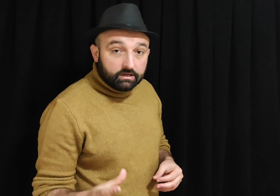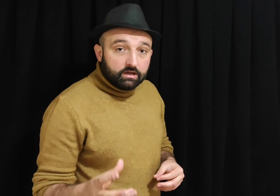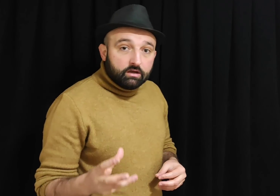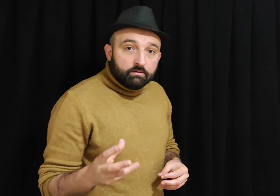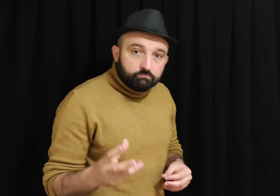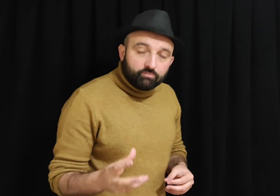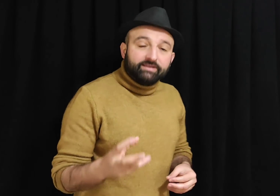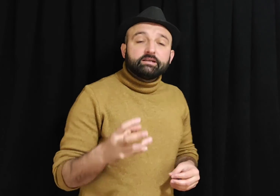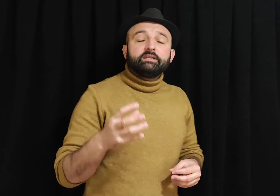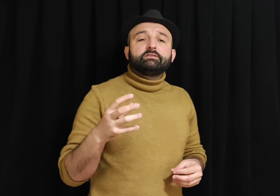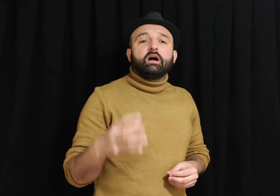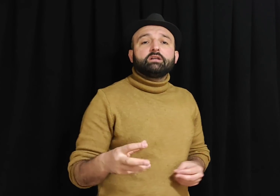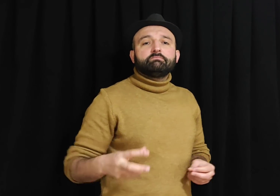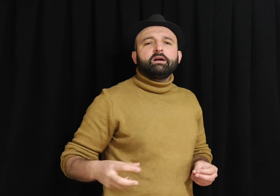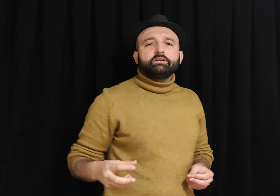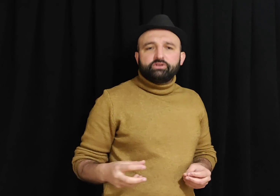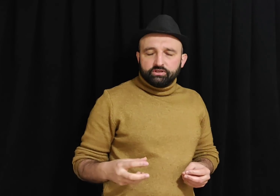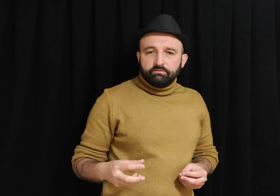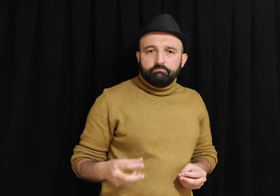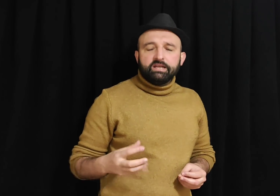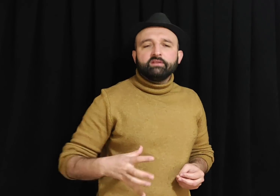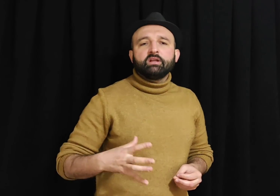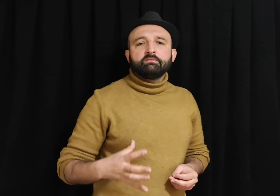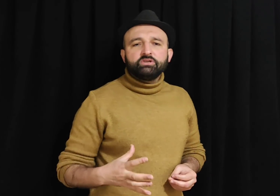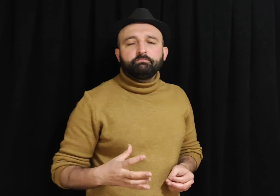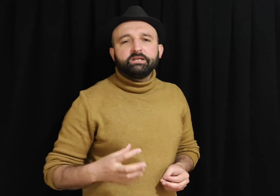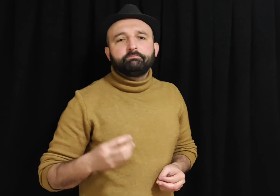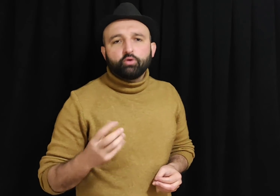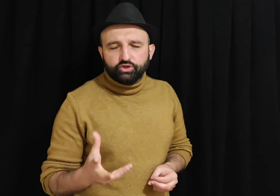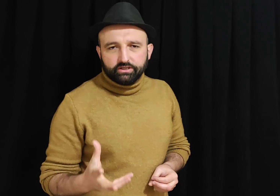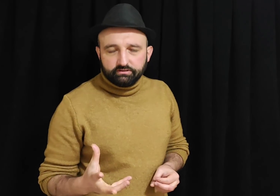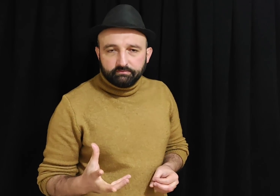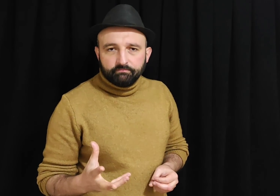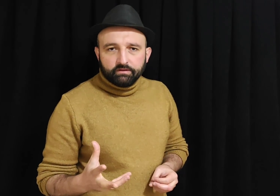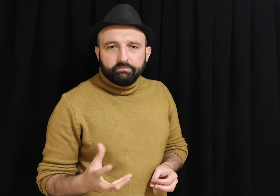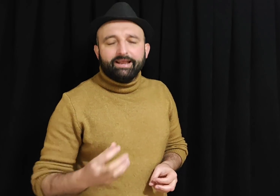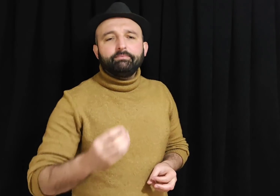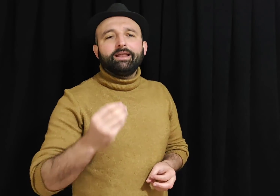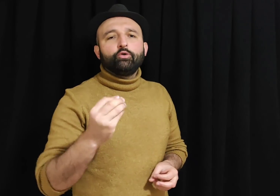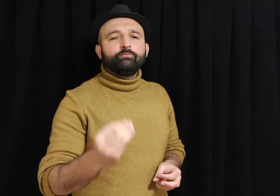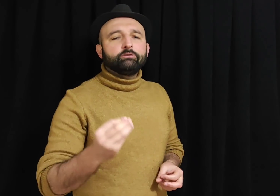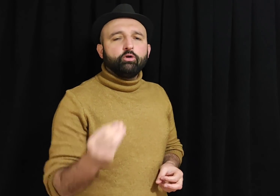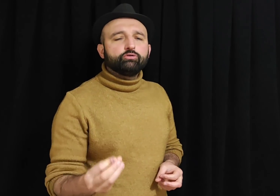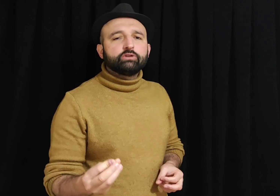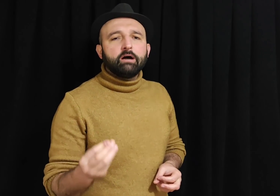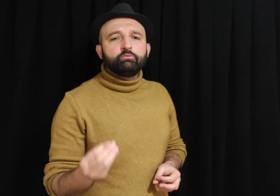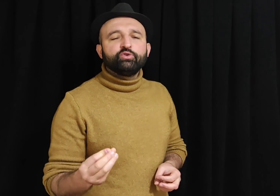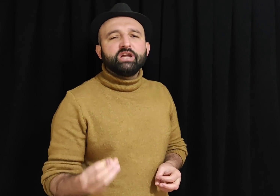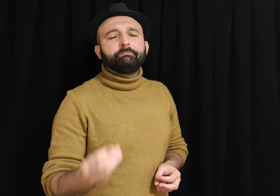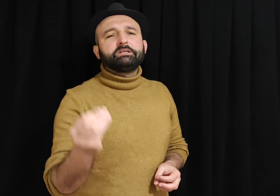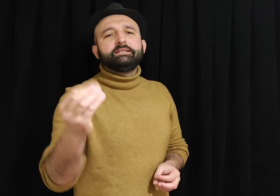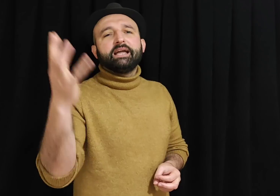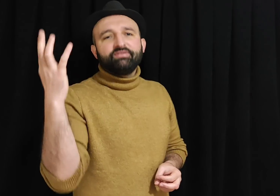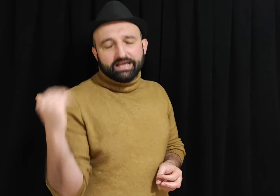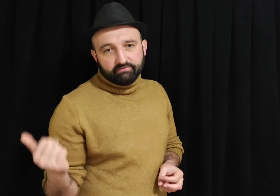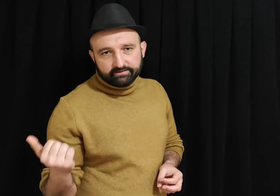bu masayı dağıtmak için planlanmış bir projedir. Bile bile Ümit Özdağ bunu yaptı diyenler var.